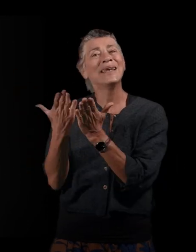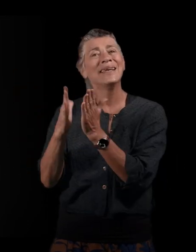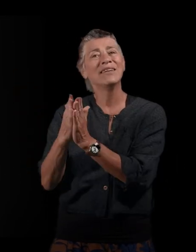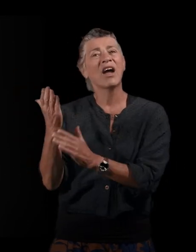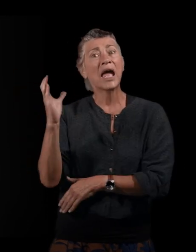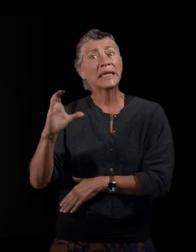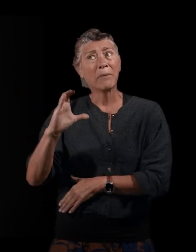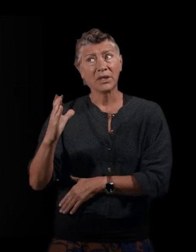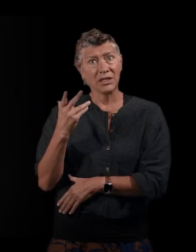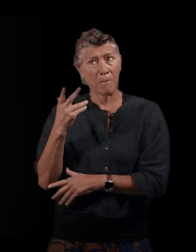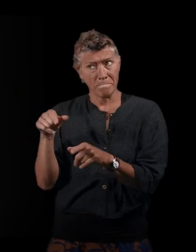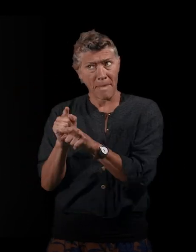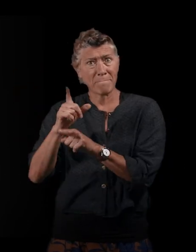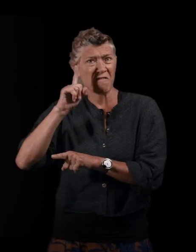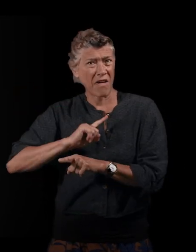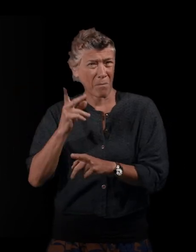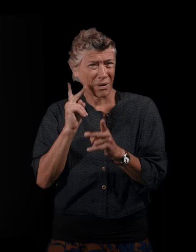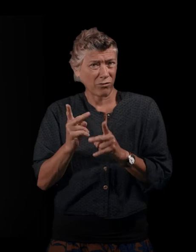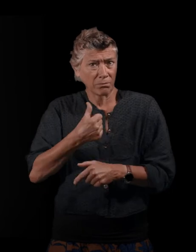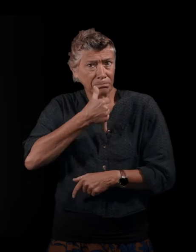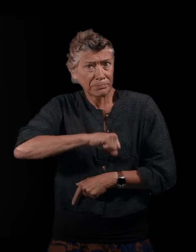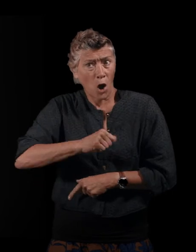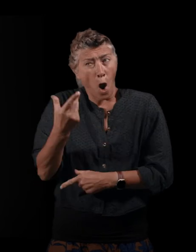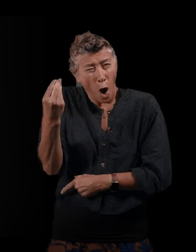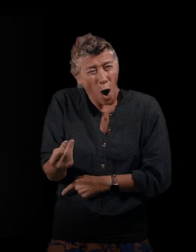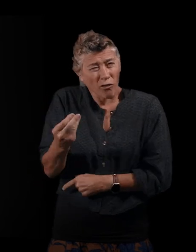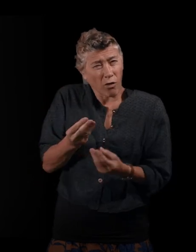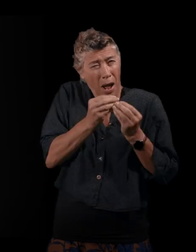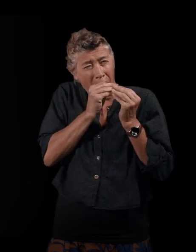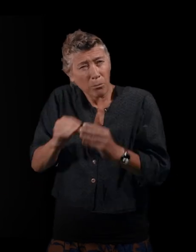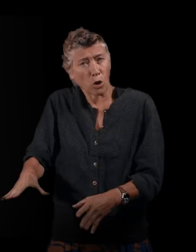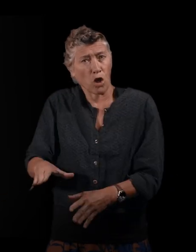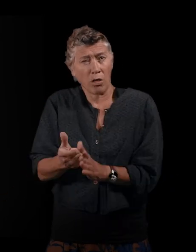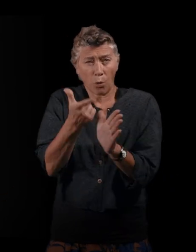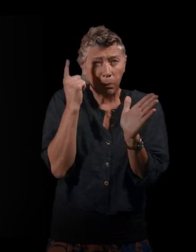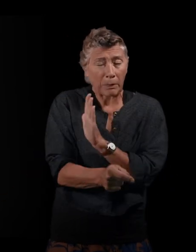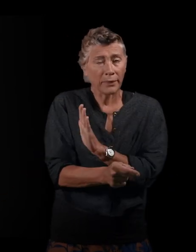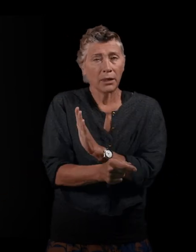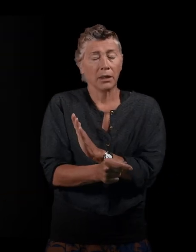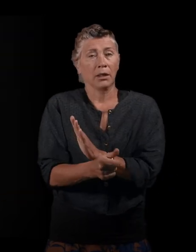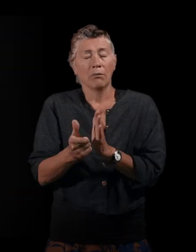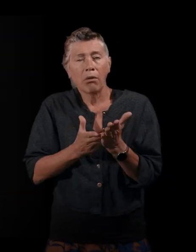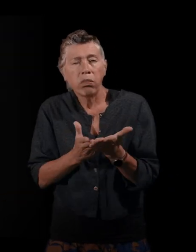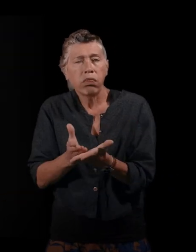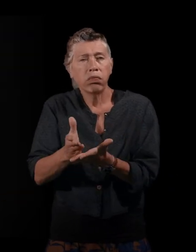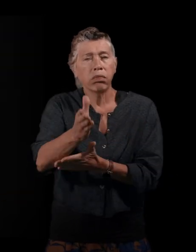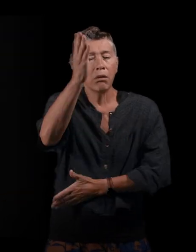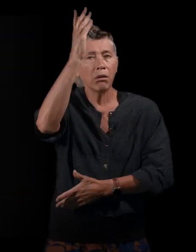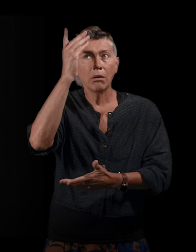abandonnent leur enfant, parfois, qui laissent leur enfant, qui laissent tout derrière elle pour traverser des